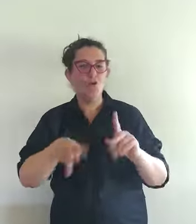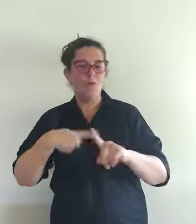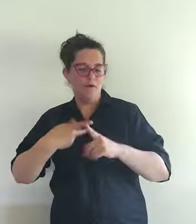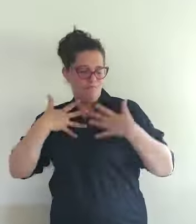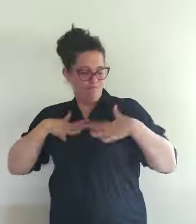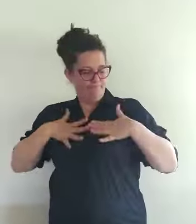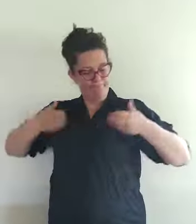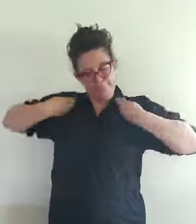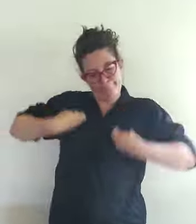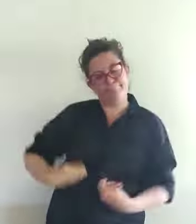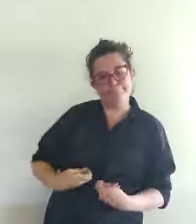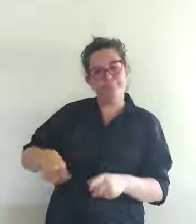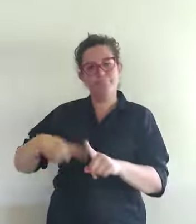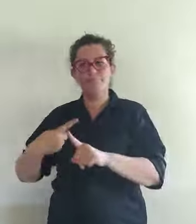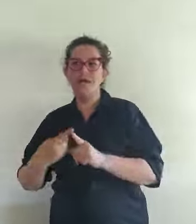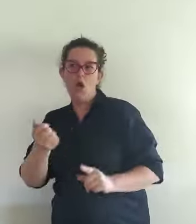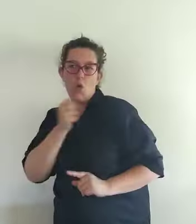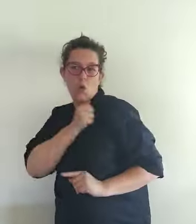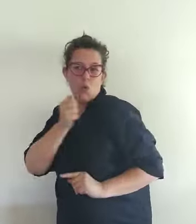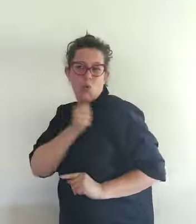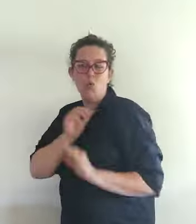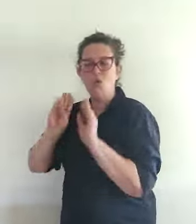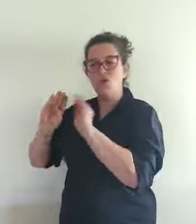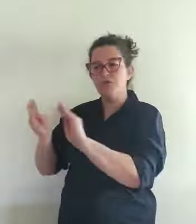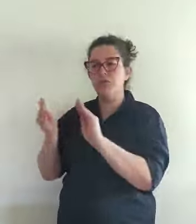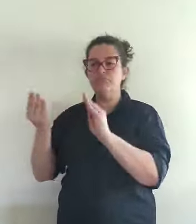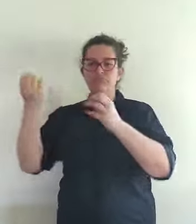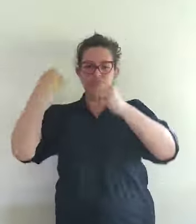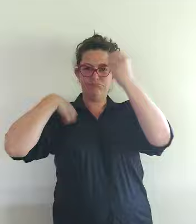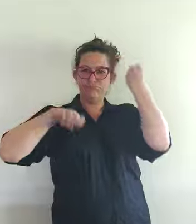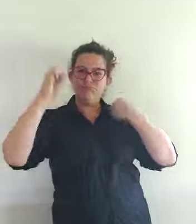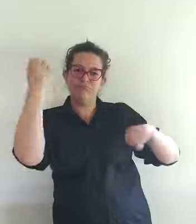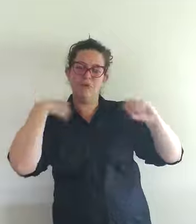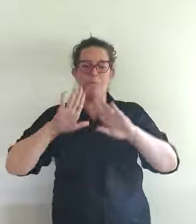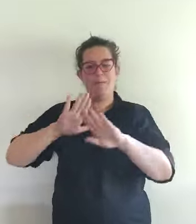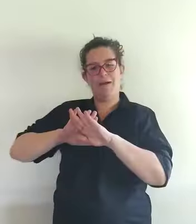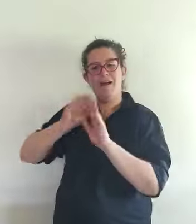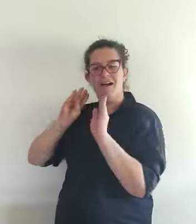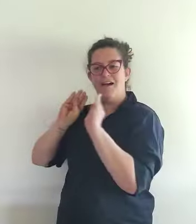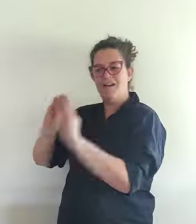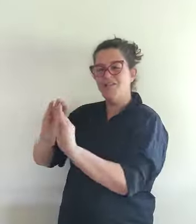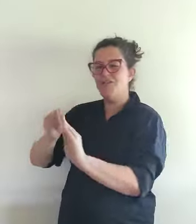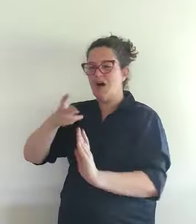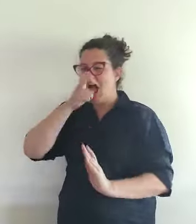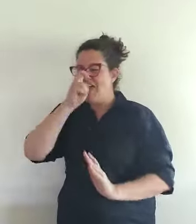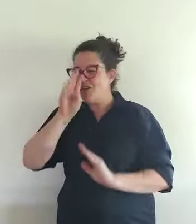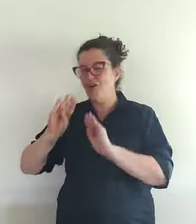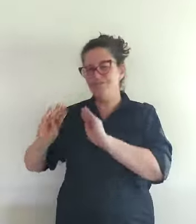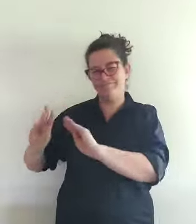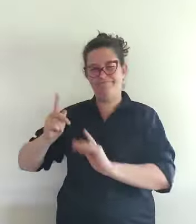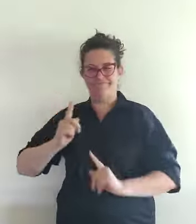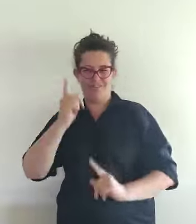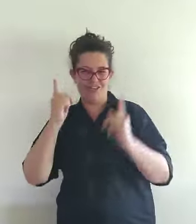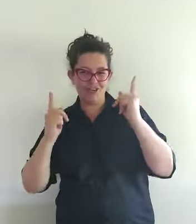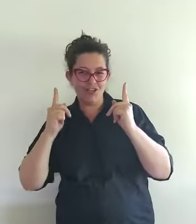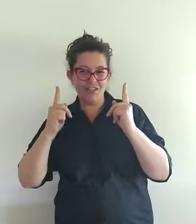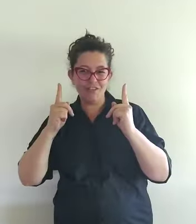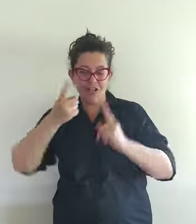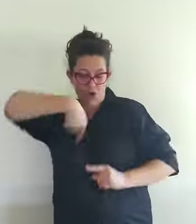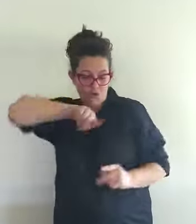cultos, la religión, a los antiguos dioses. Tratamos desde los orígenes de Roma hasta el siglo